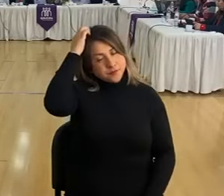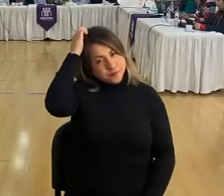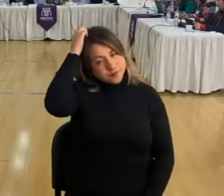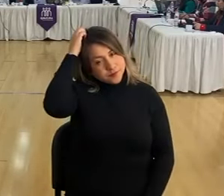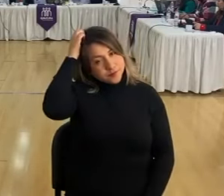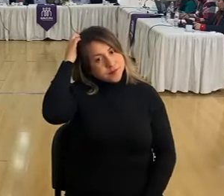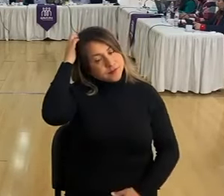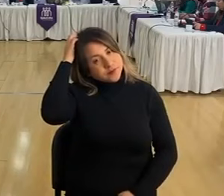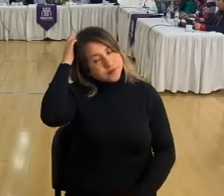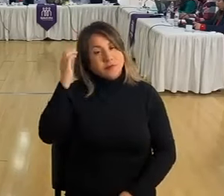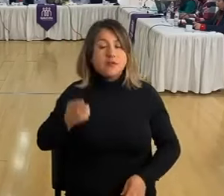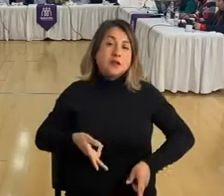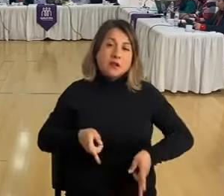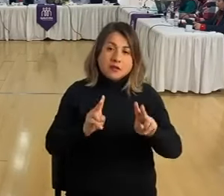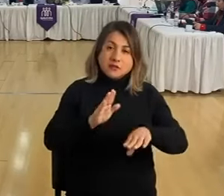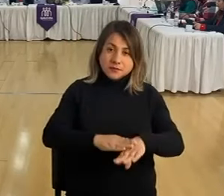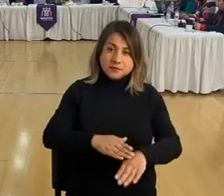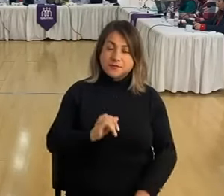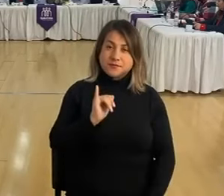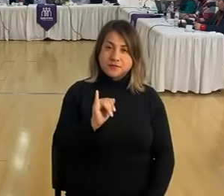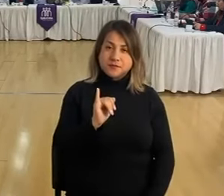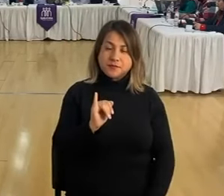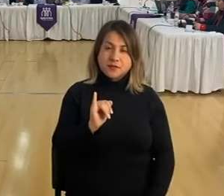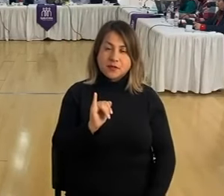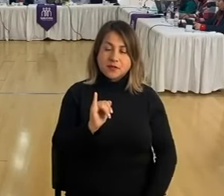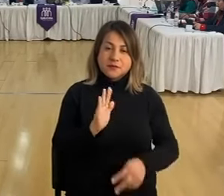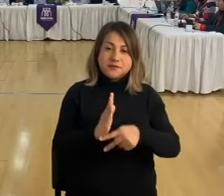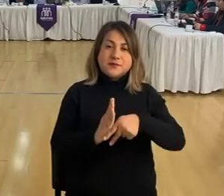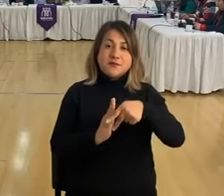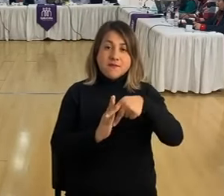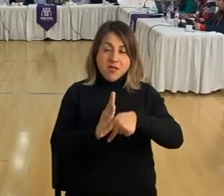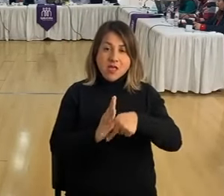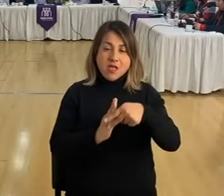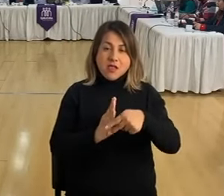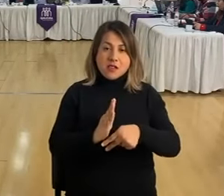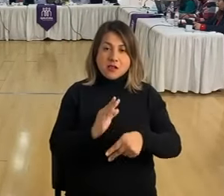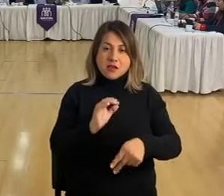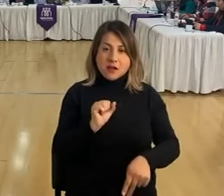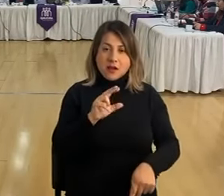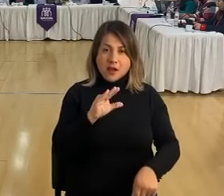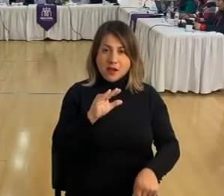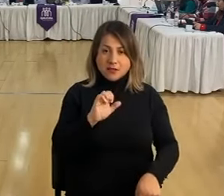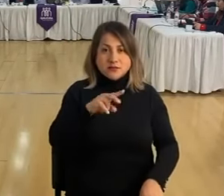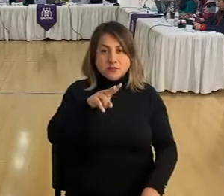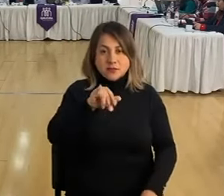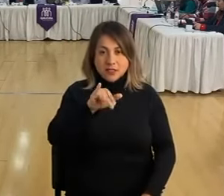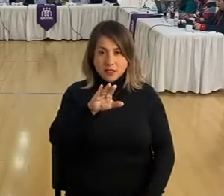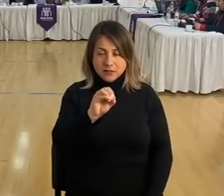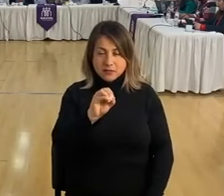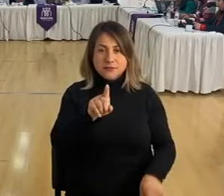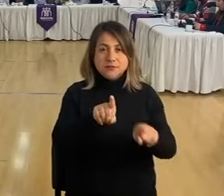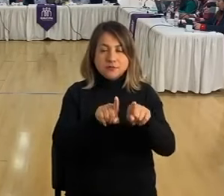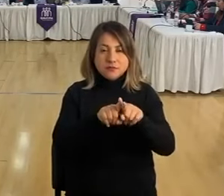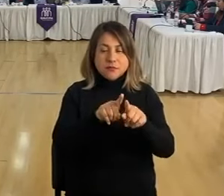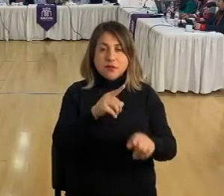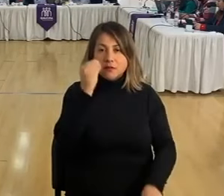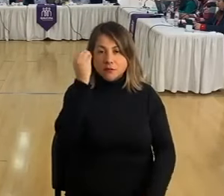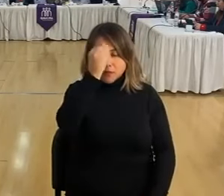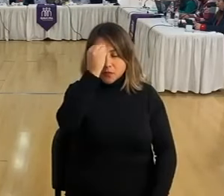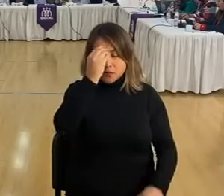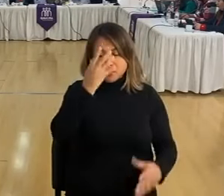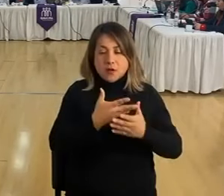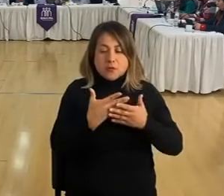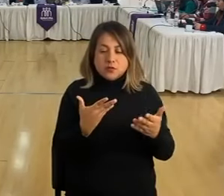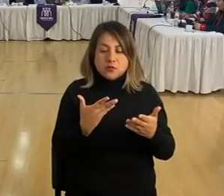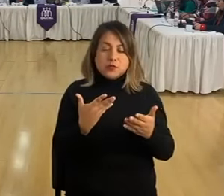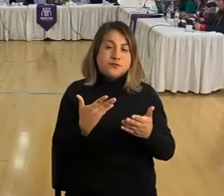Se autorizaron estos niveles durante un tiempo, lo cual me preocupa ante la ligación